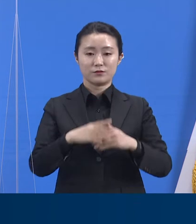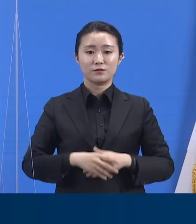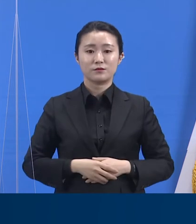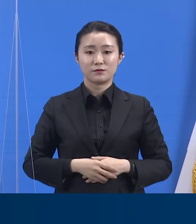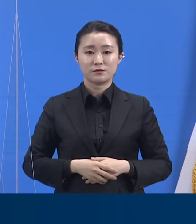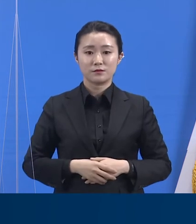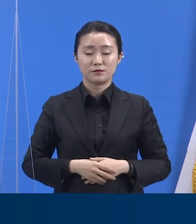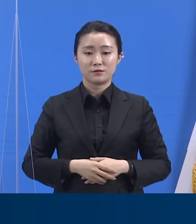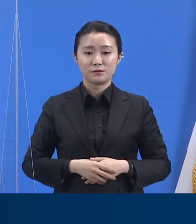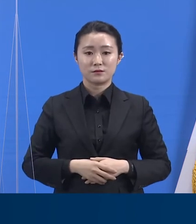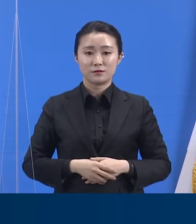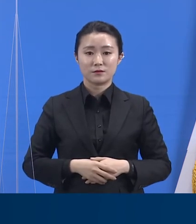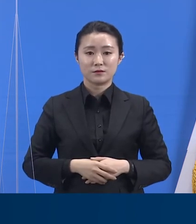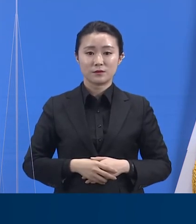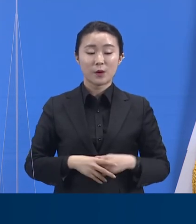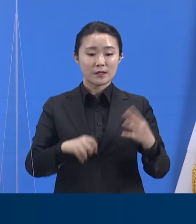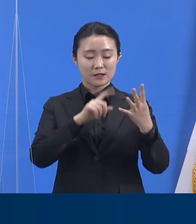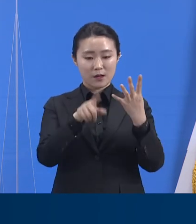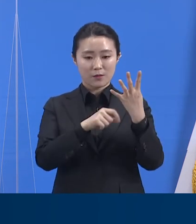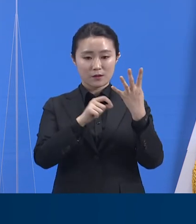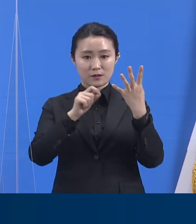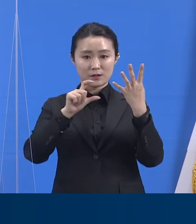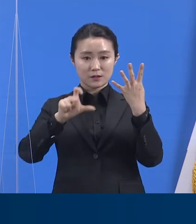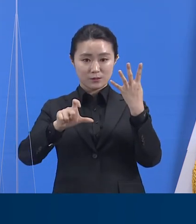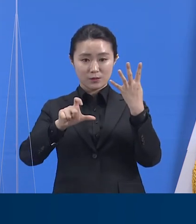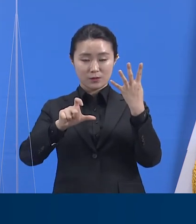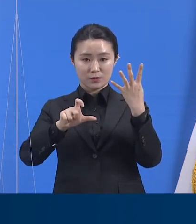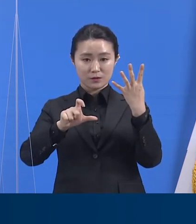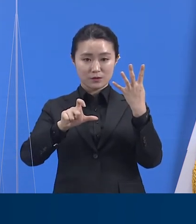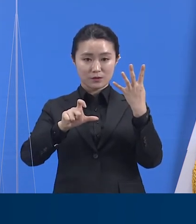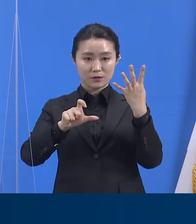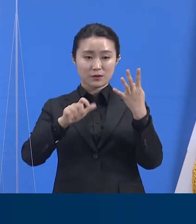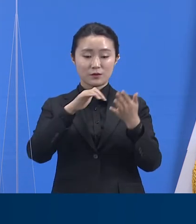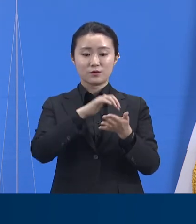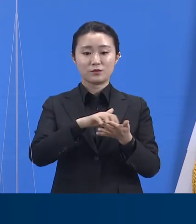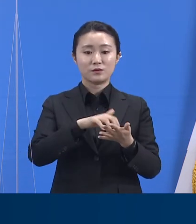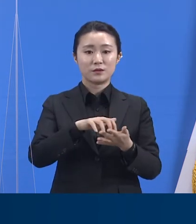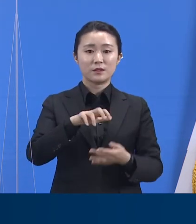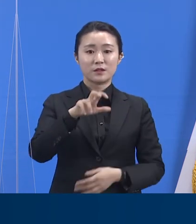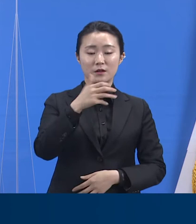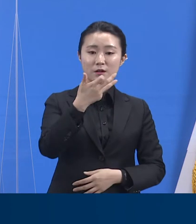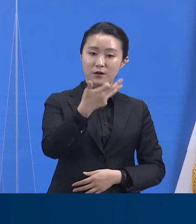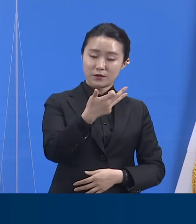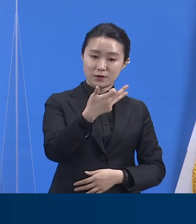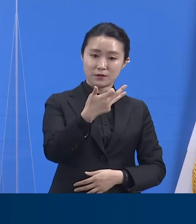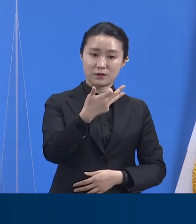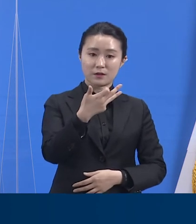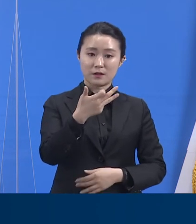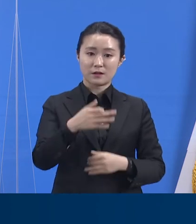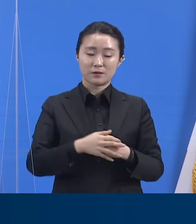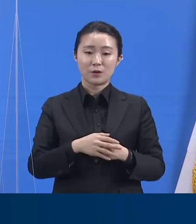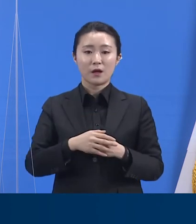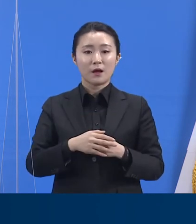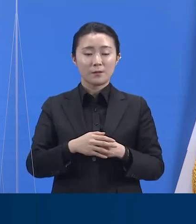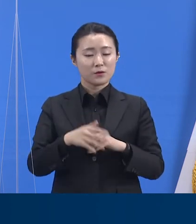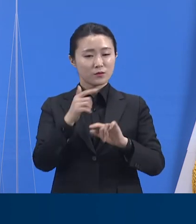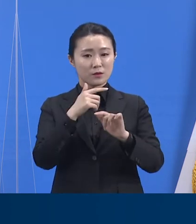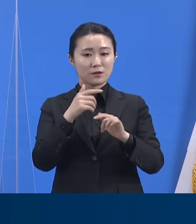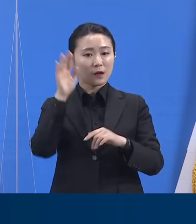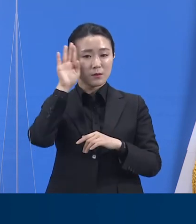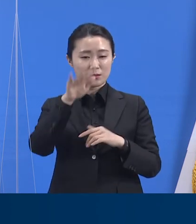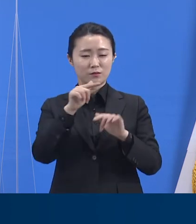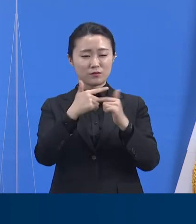15일에 18개소, 22일에 추가로 2개소, 그리고 29일에 19개소를 차례로